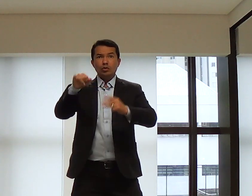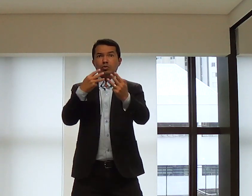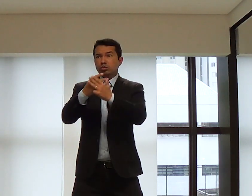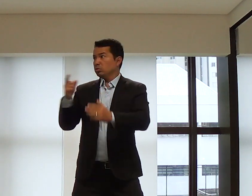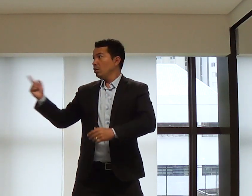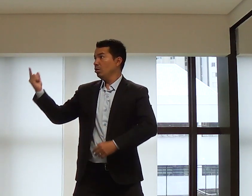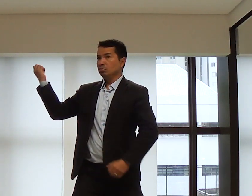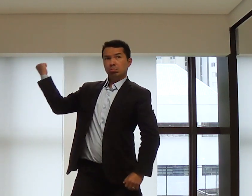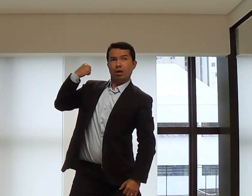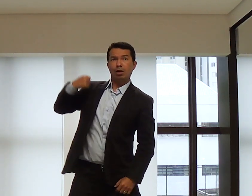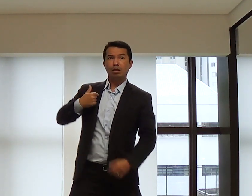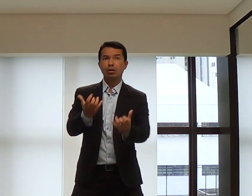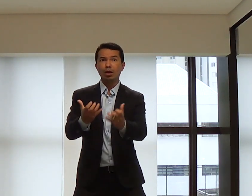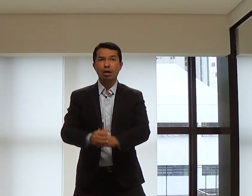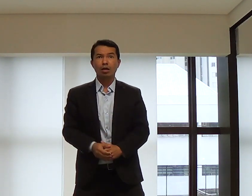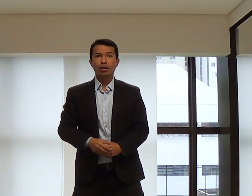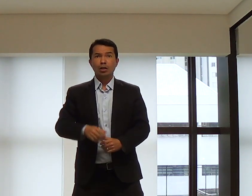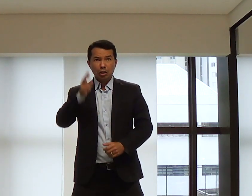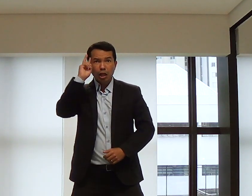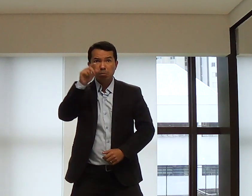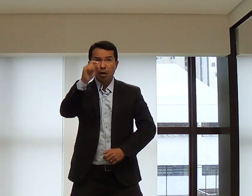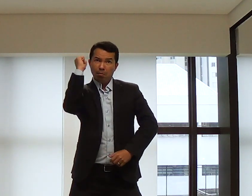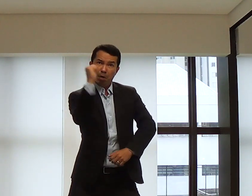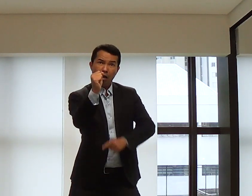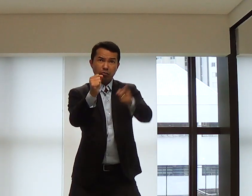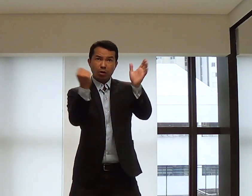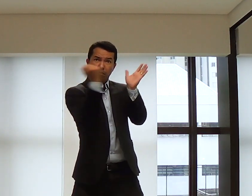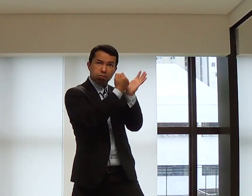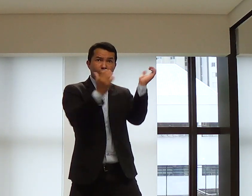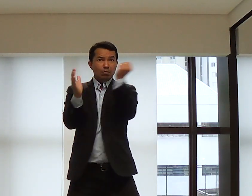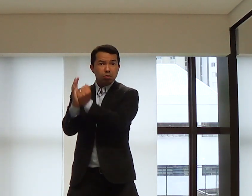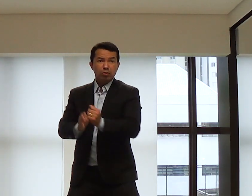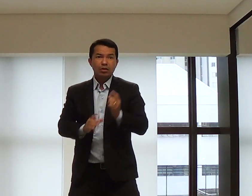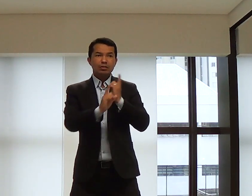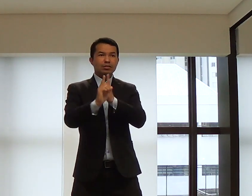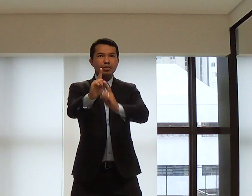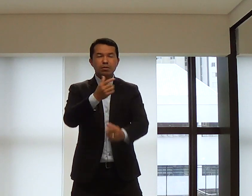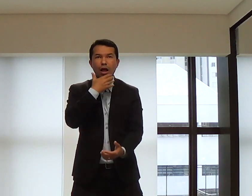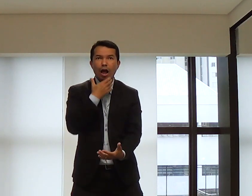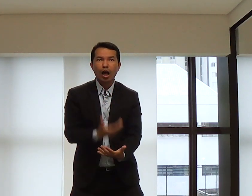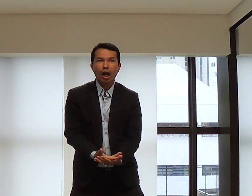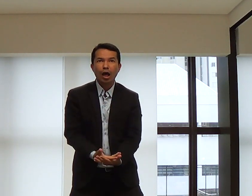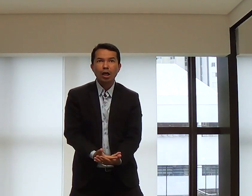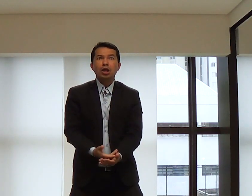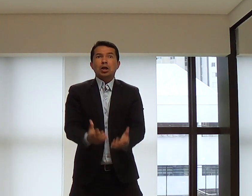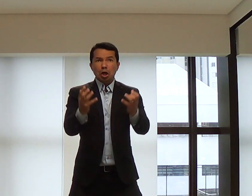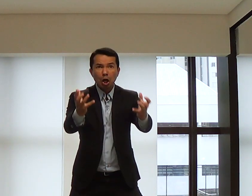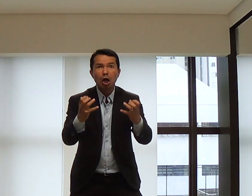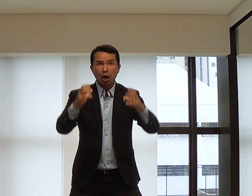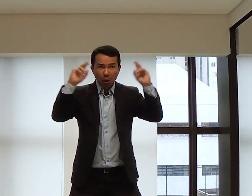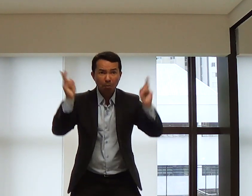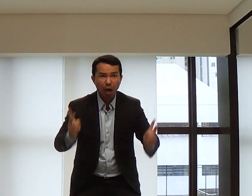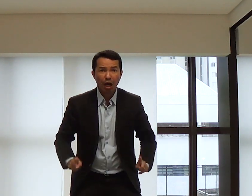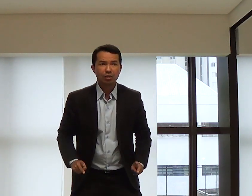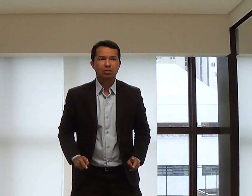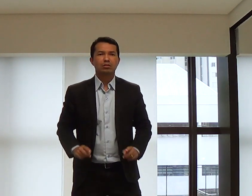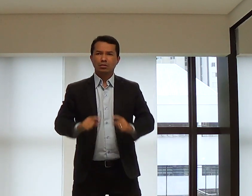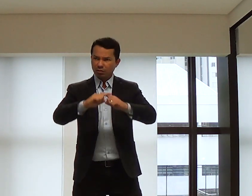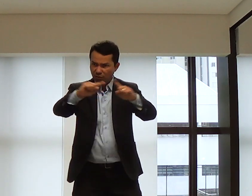recebem aquela paz. Porque pessoas estavam ansiosas, porque